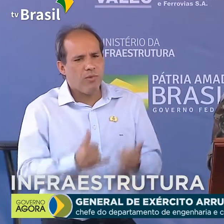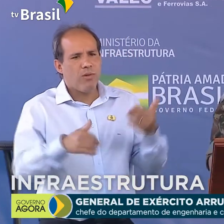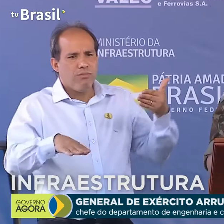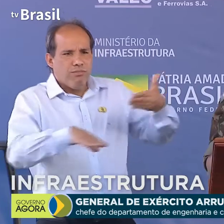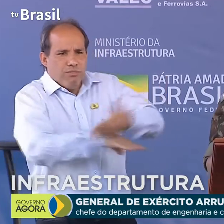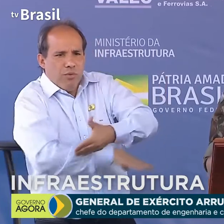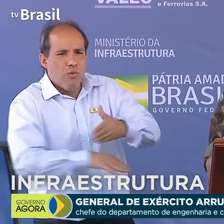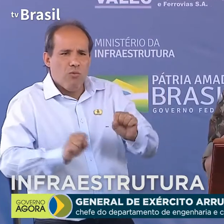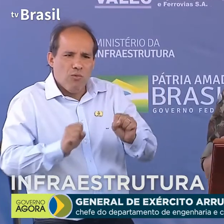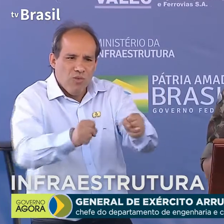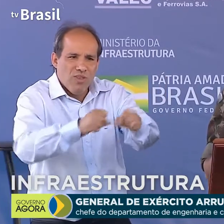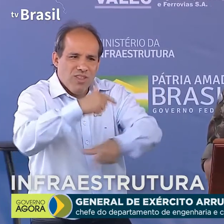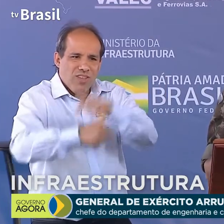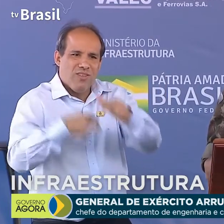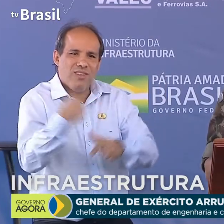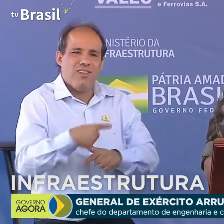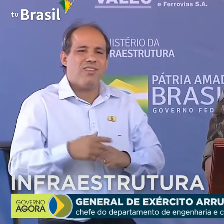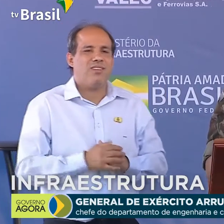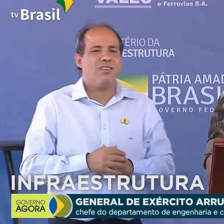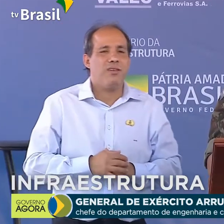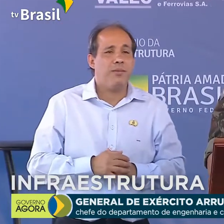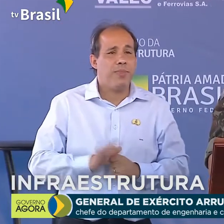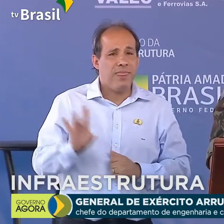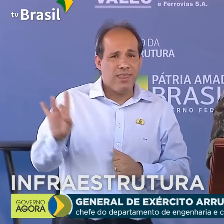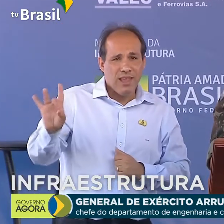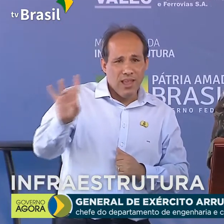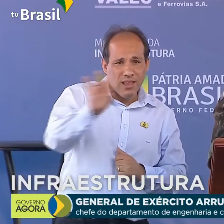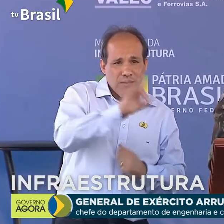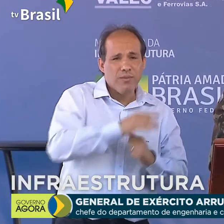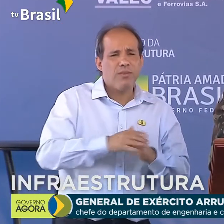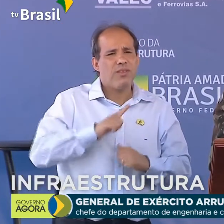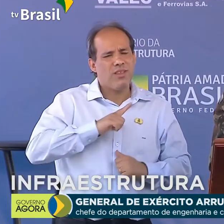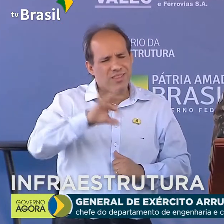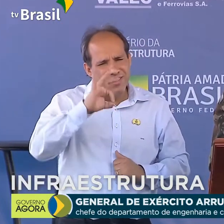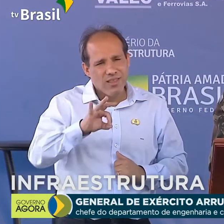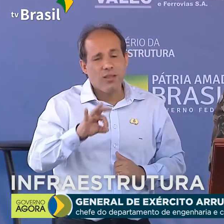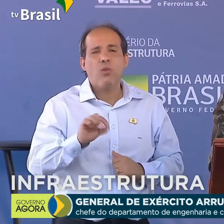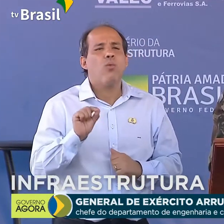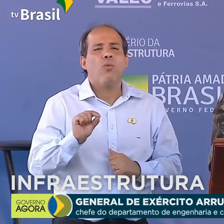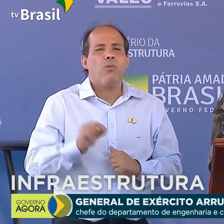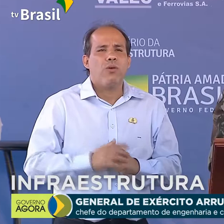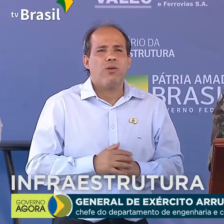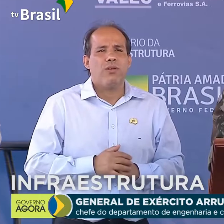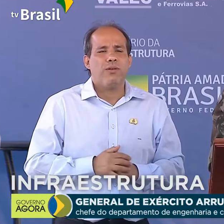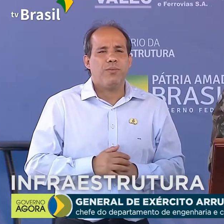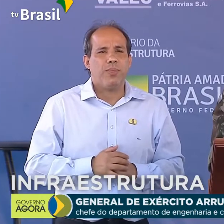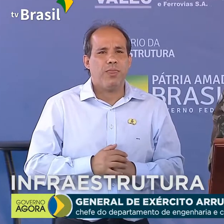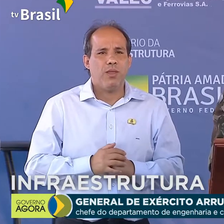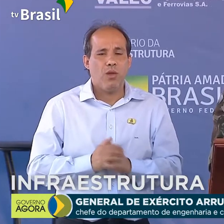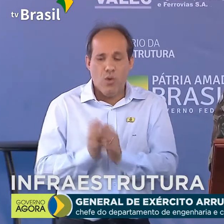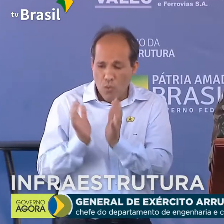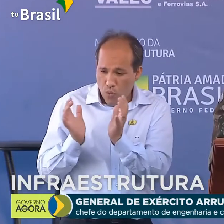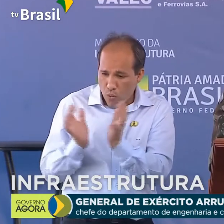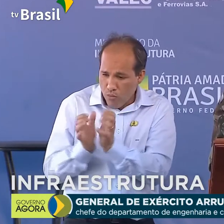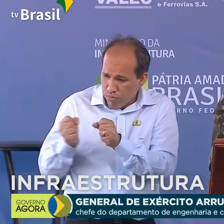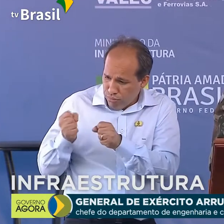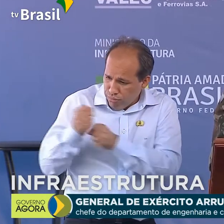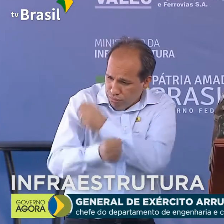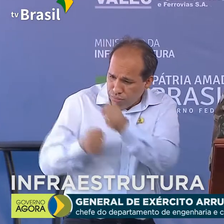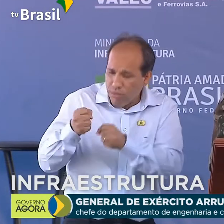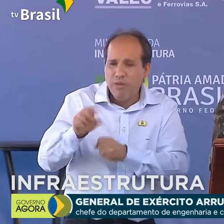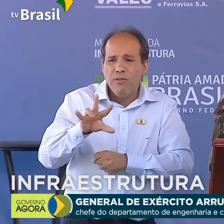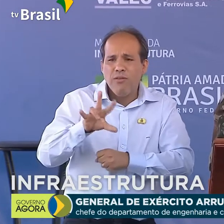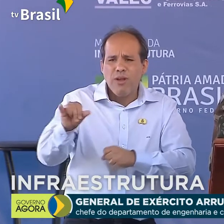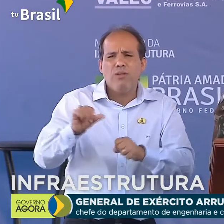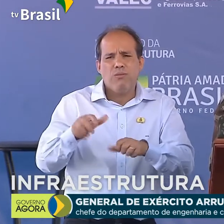de trabalho. Os senhores tenham a certeza de que a tropa empregada envidará